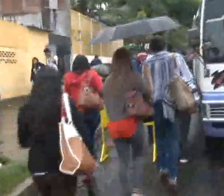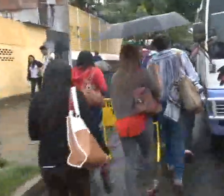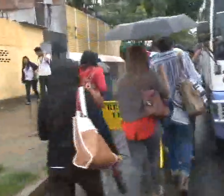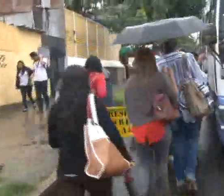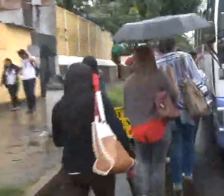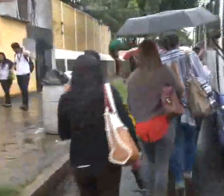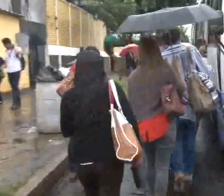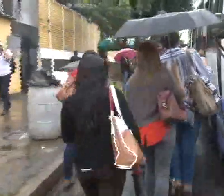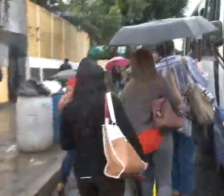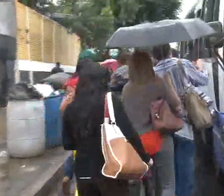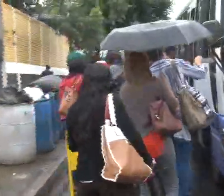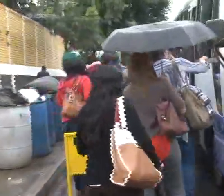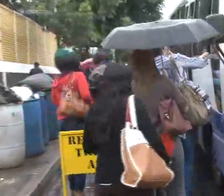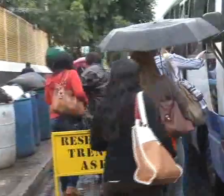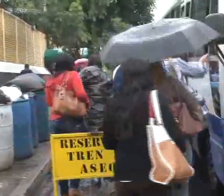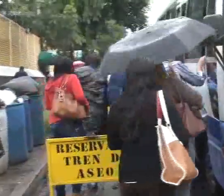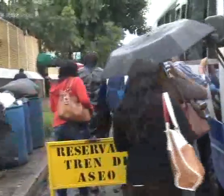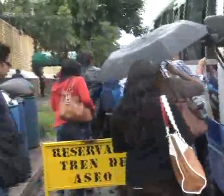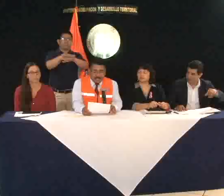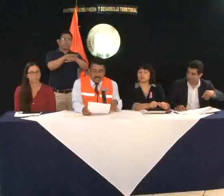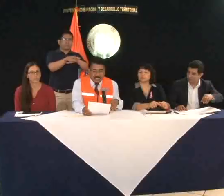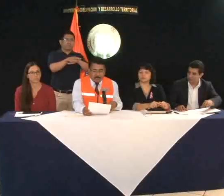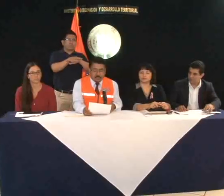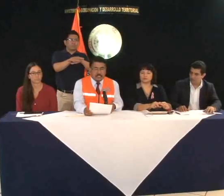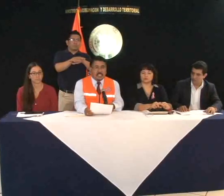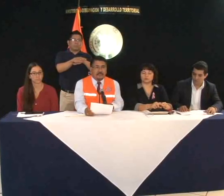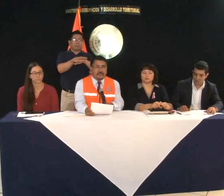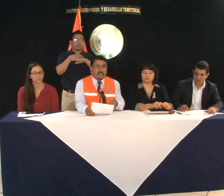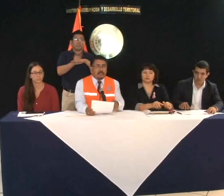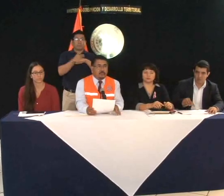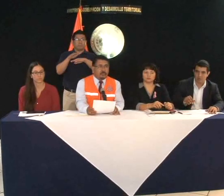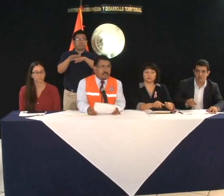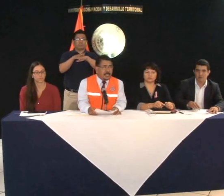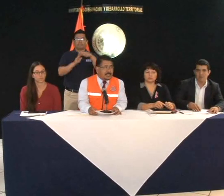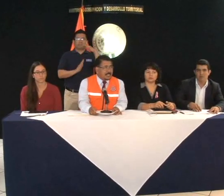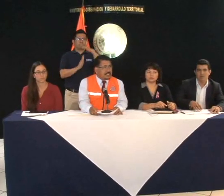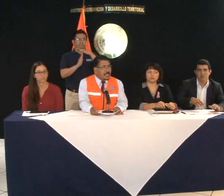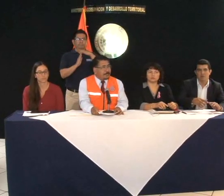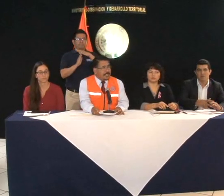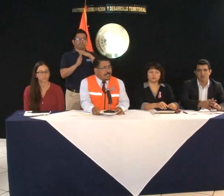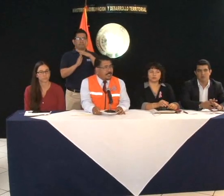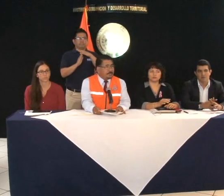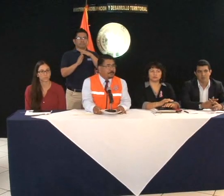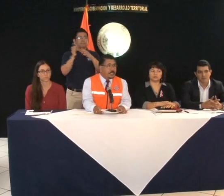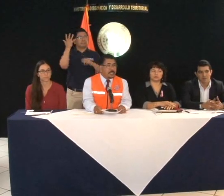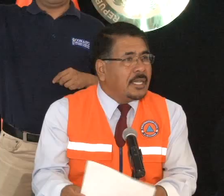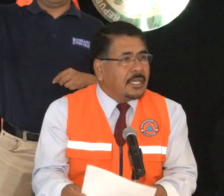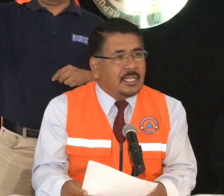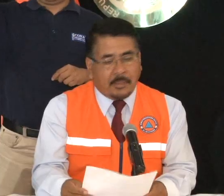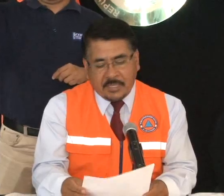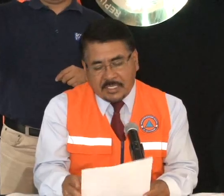Las lluvias han cesado, por eso Protección Civil cambió la alerta amarilla a verde a nivel nacional.